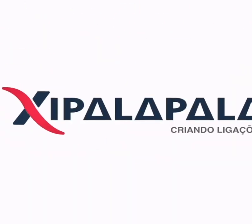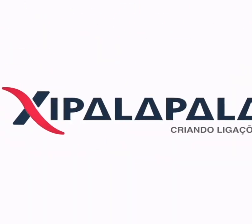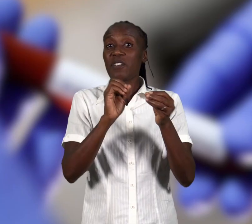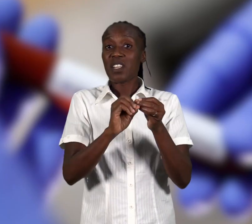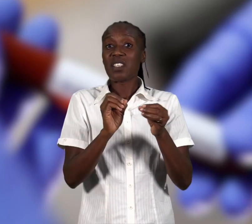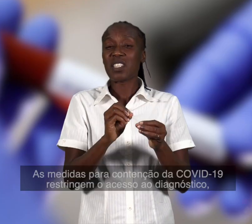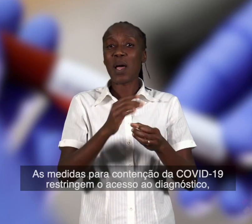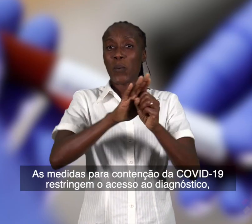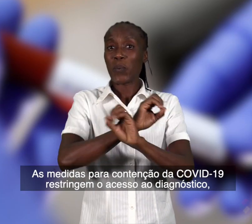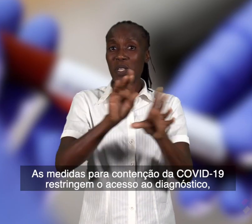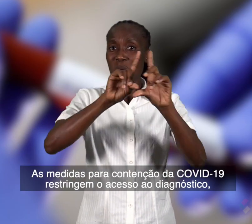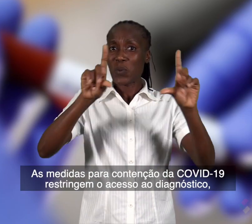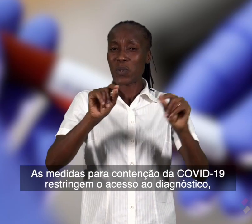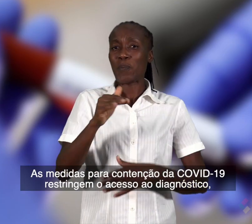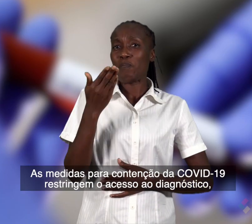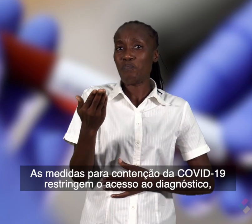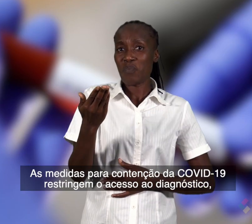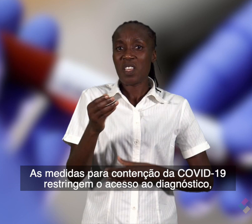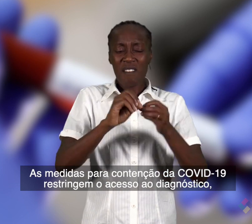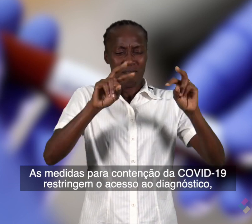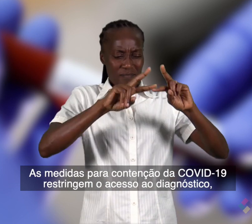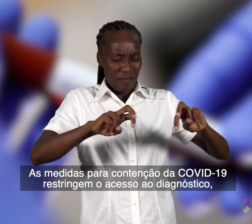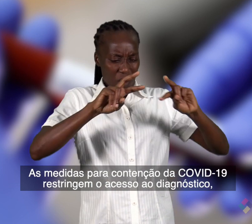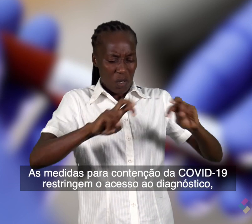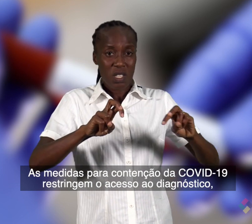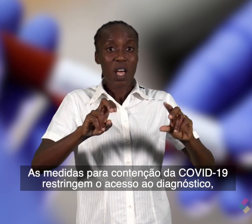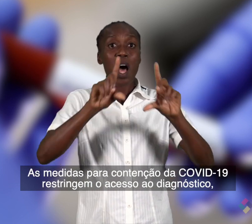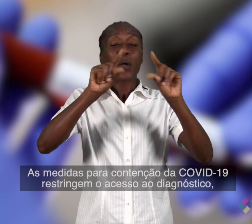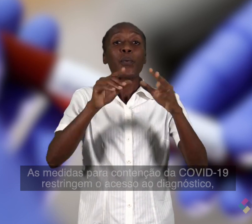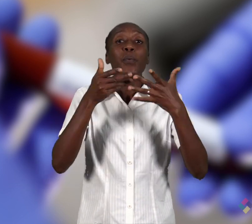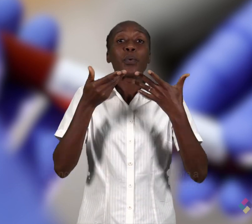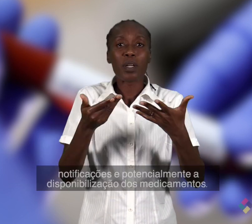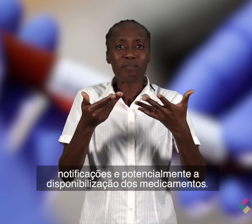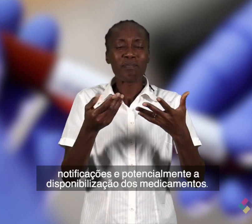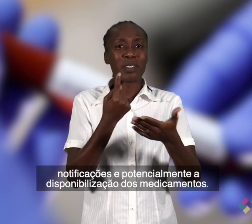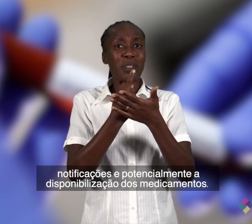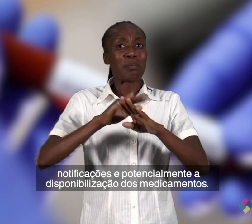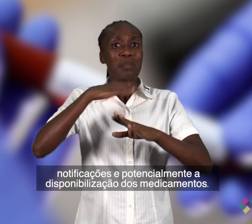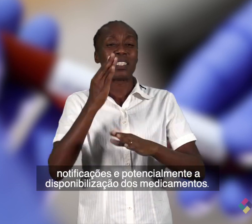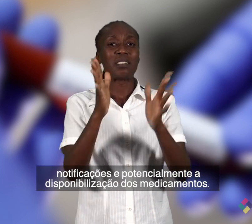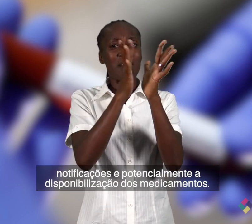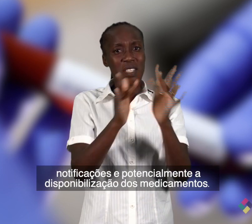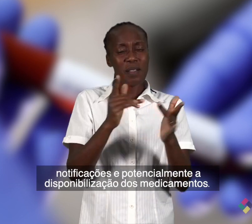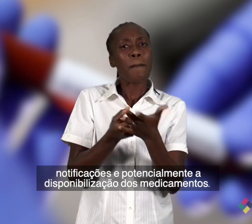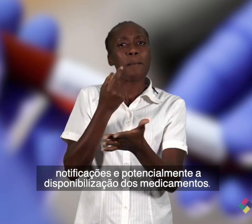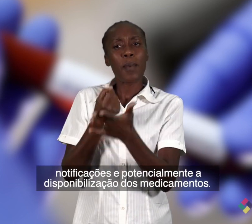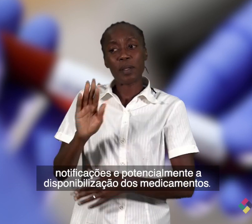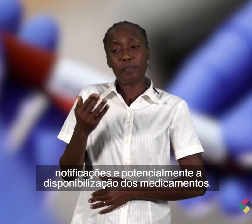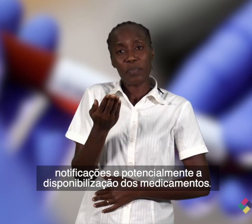As medidas para a contenção da covid-19 restringem o acesso ao diagnóstico, notificações e potencialmente a disponibilização de